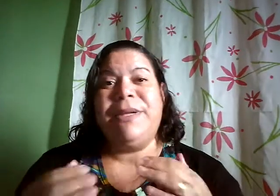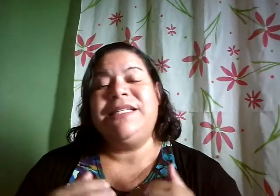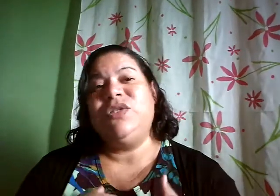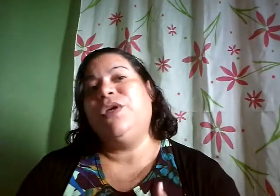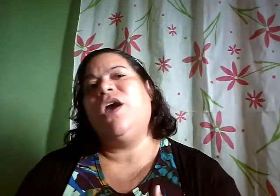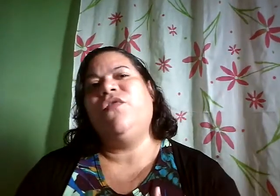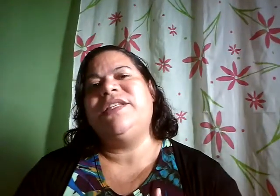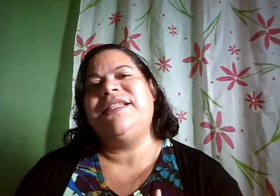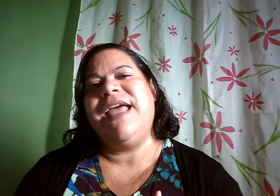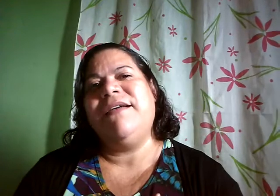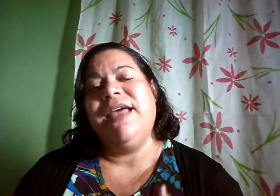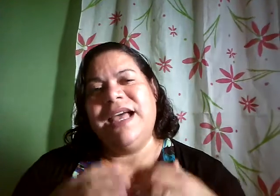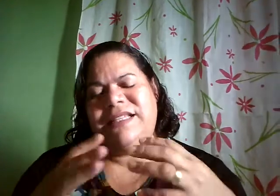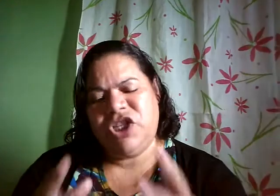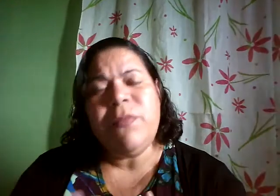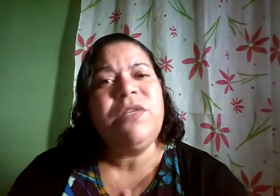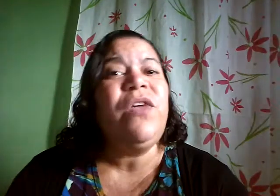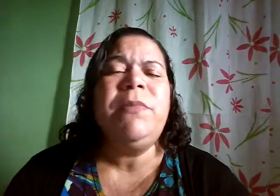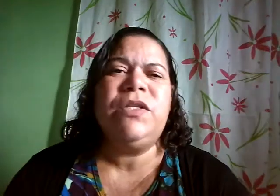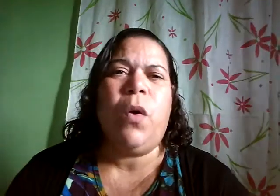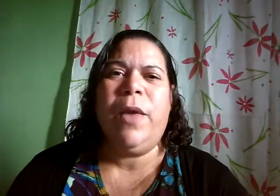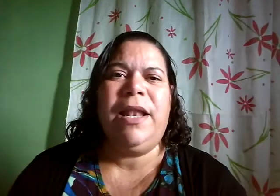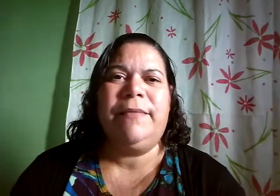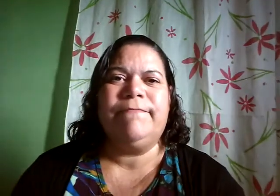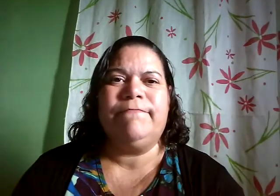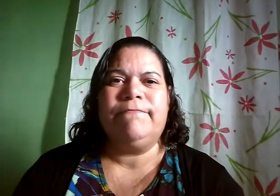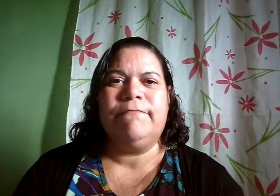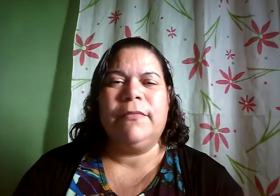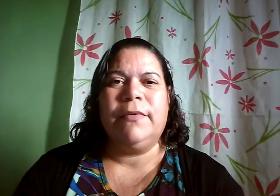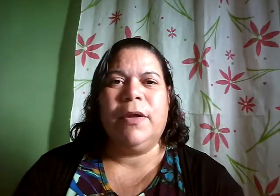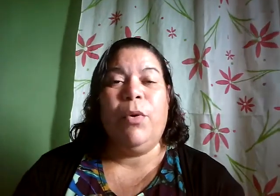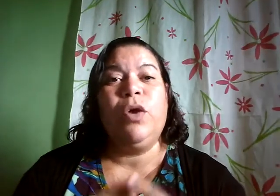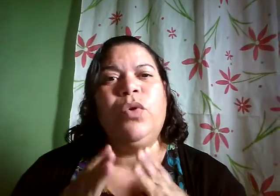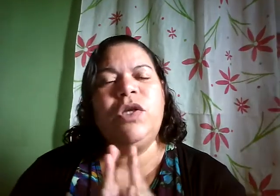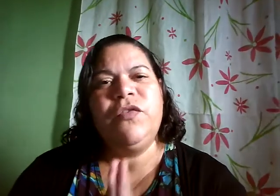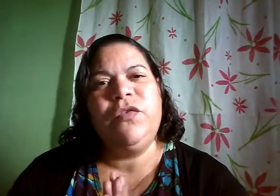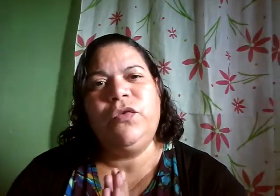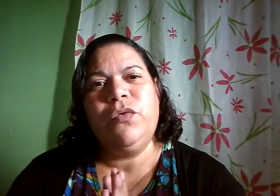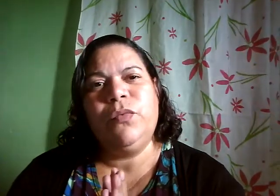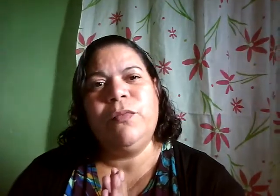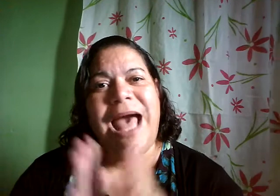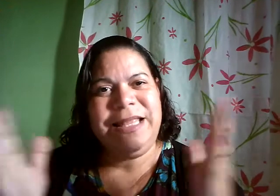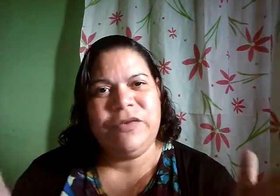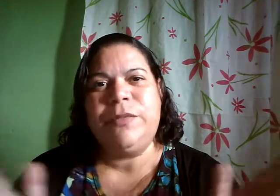preciso que eu e você estejamos firmes com Ele. Porque o nosso futuro a Deus